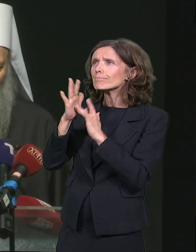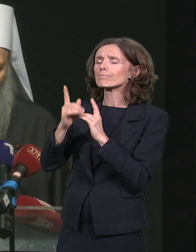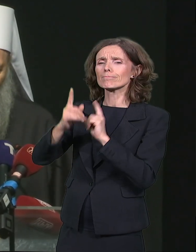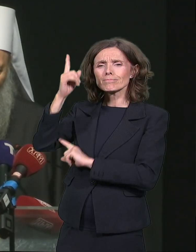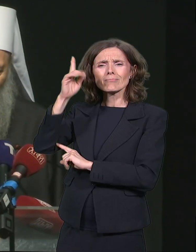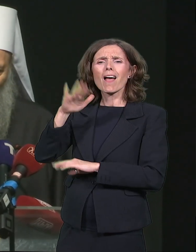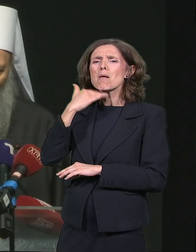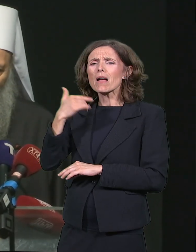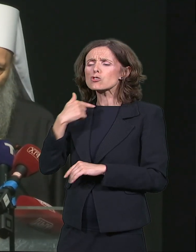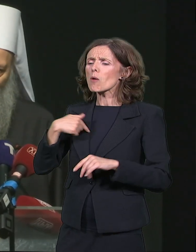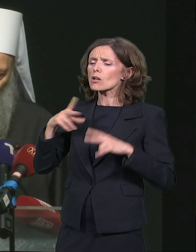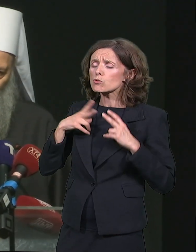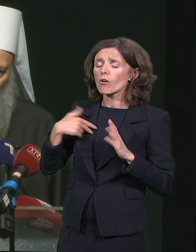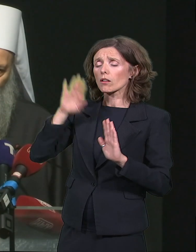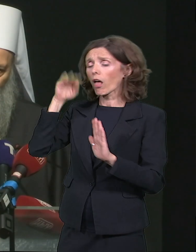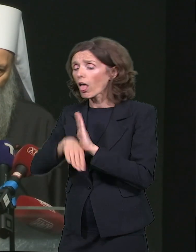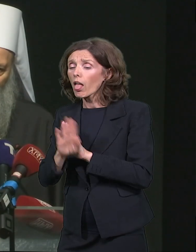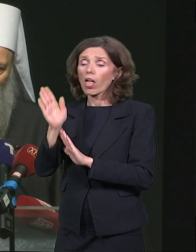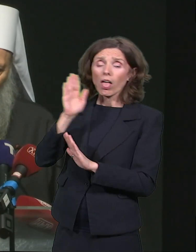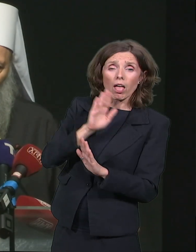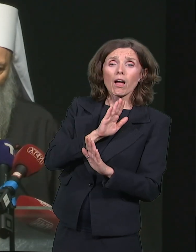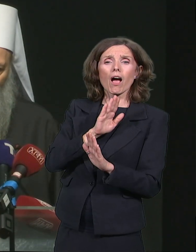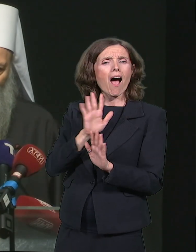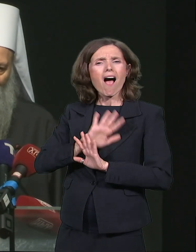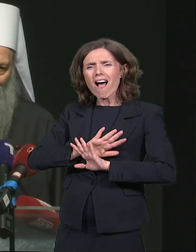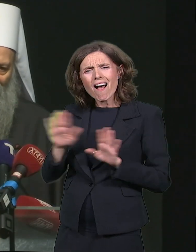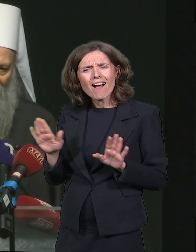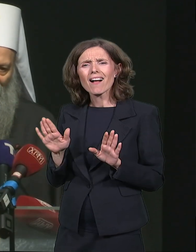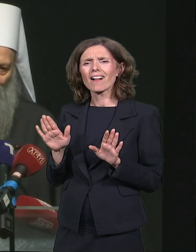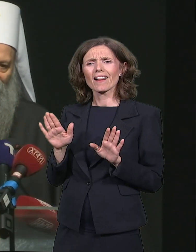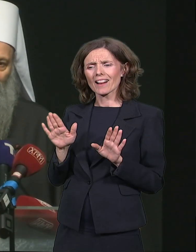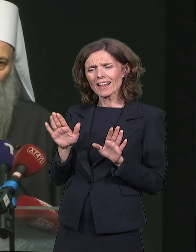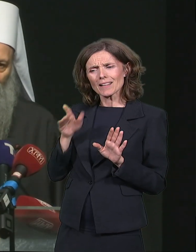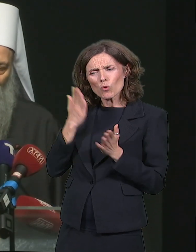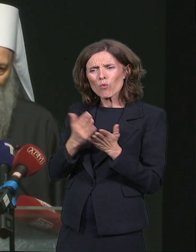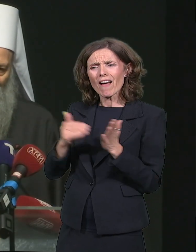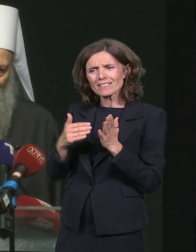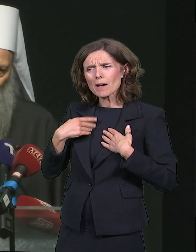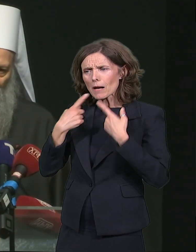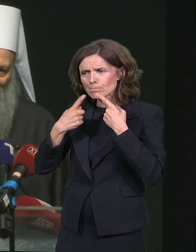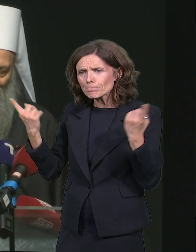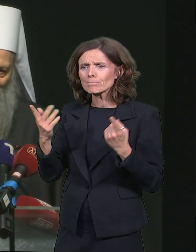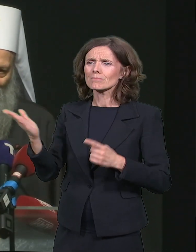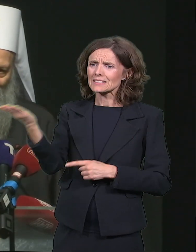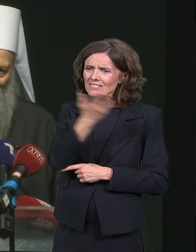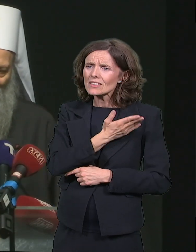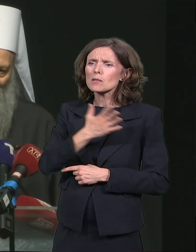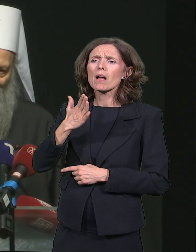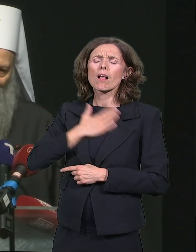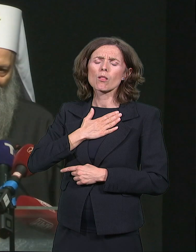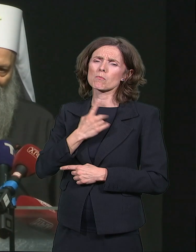postretanja i slabosti, ali tu poruku svojim opredeljenjem treba da šaljemo i svim drugim ljudima i svim drugim narodima.